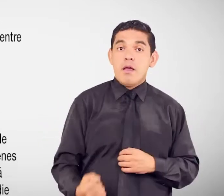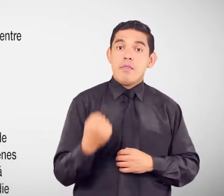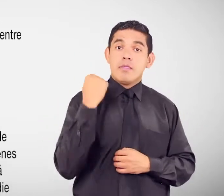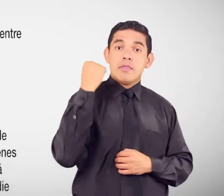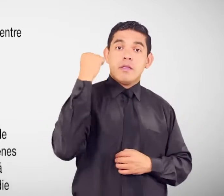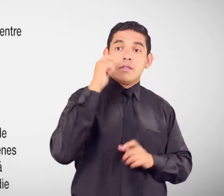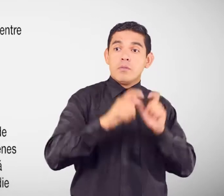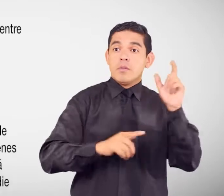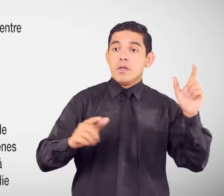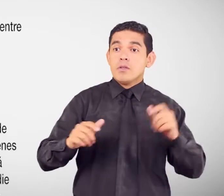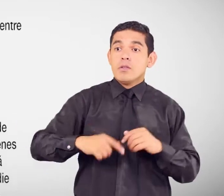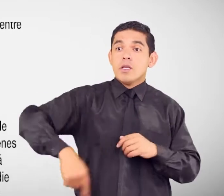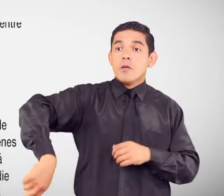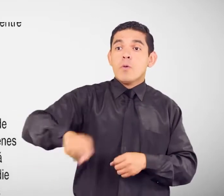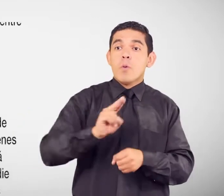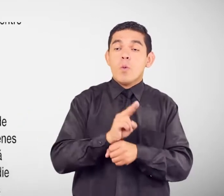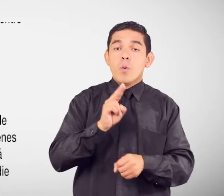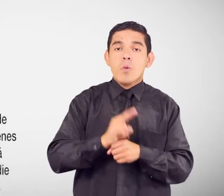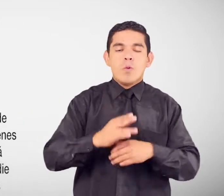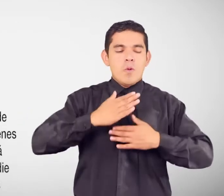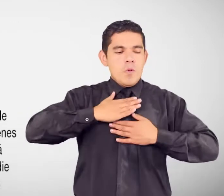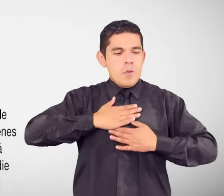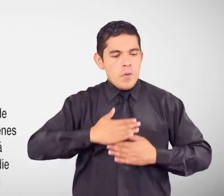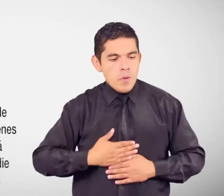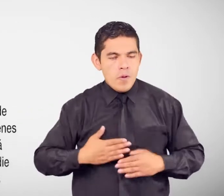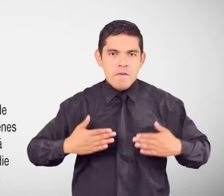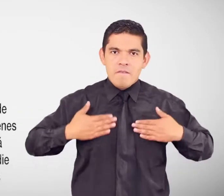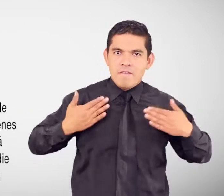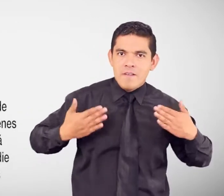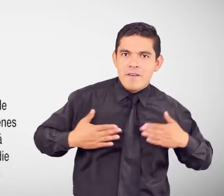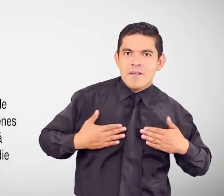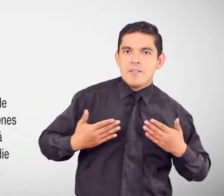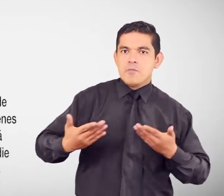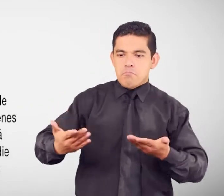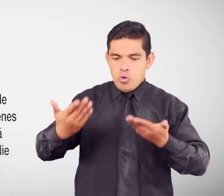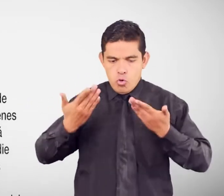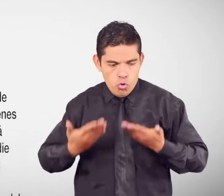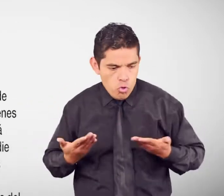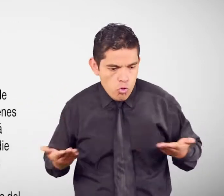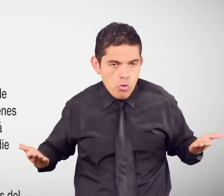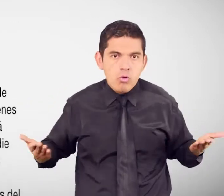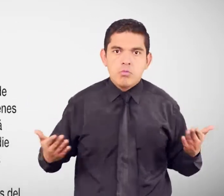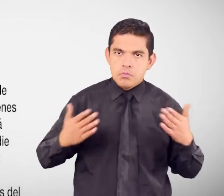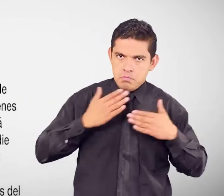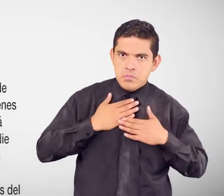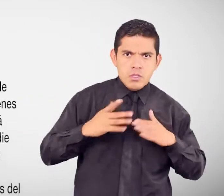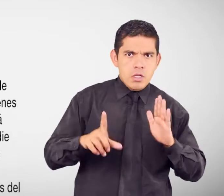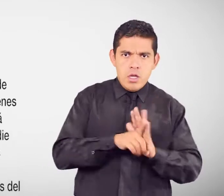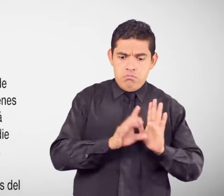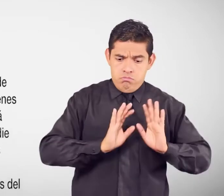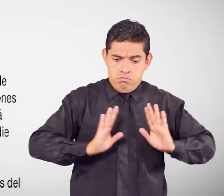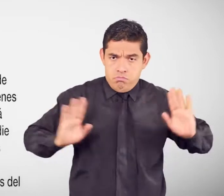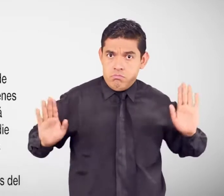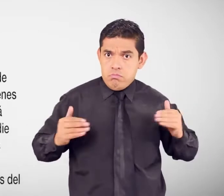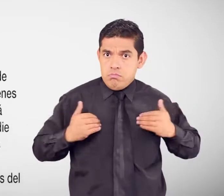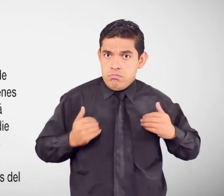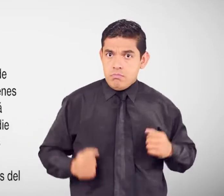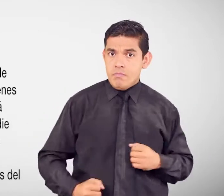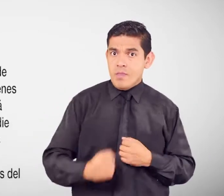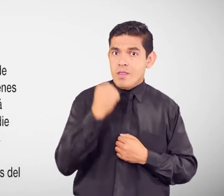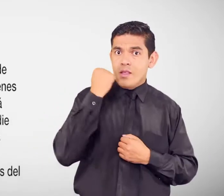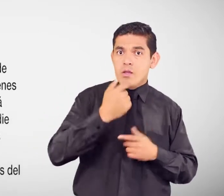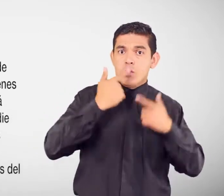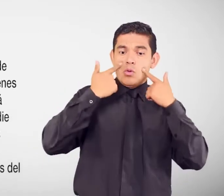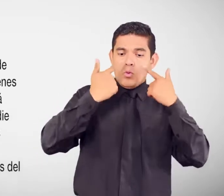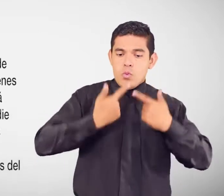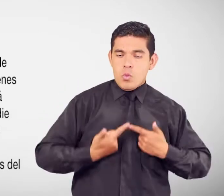Gozar Disfrutar Y disponer Sus bienes De acuerdo a la ley Dicho derecho Será protegido Por el Estado Por lo que